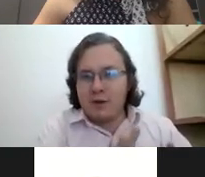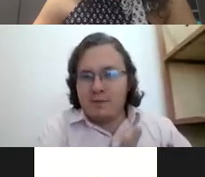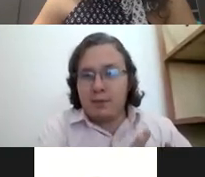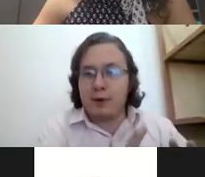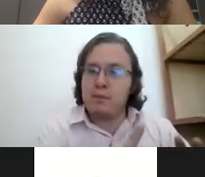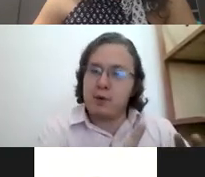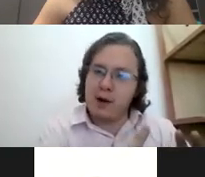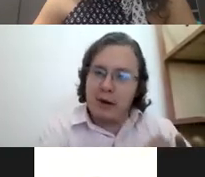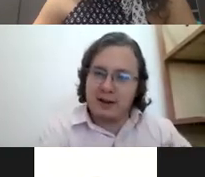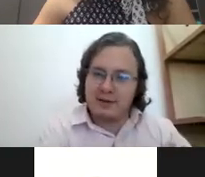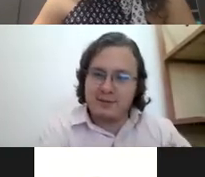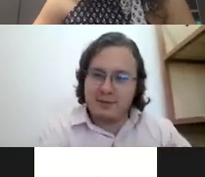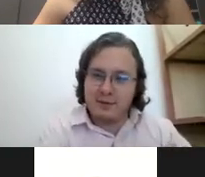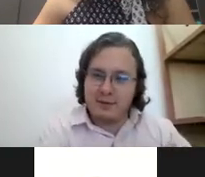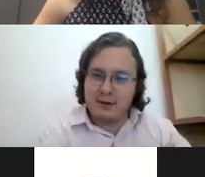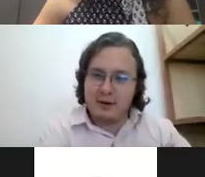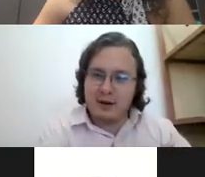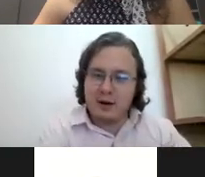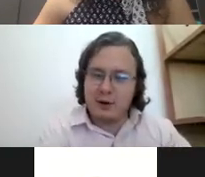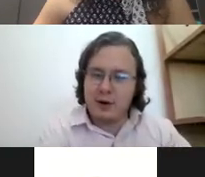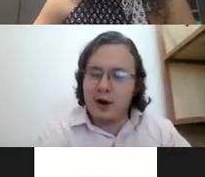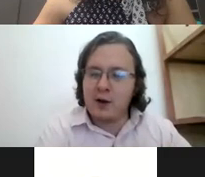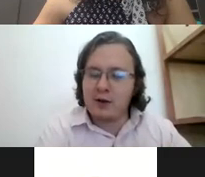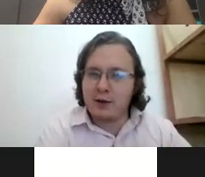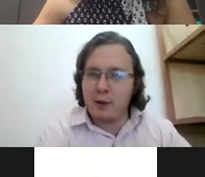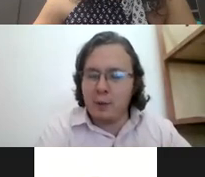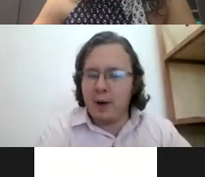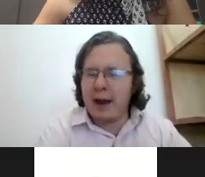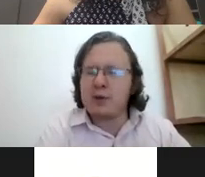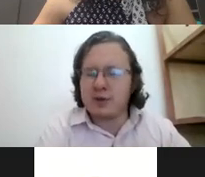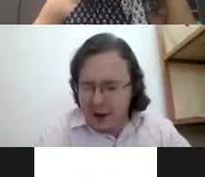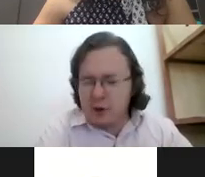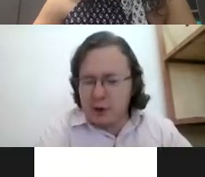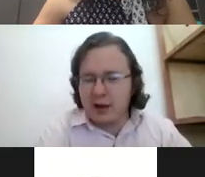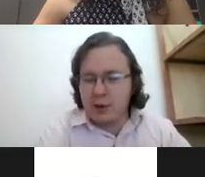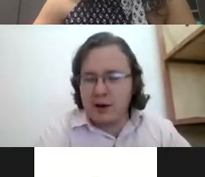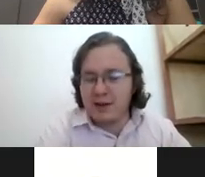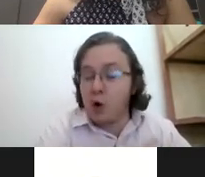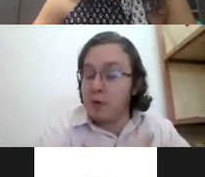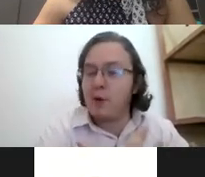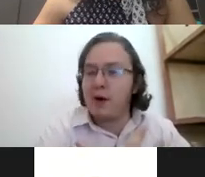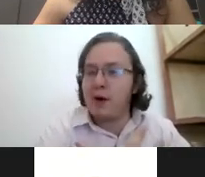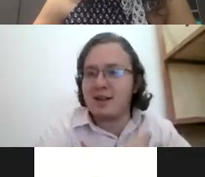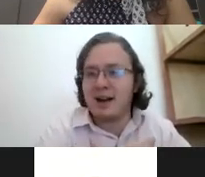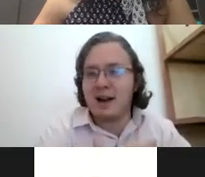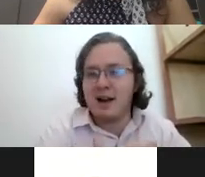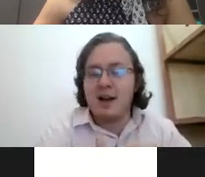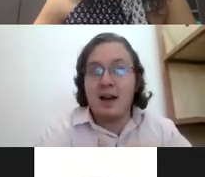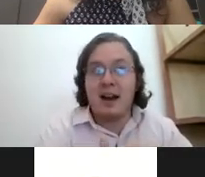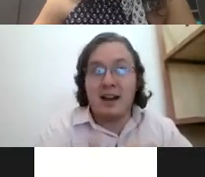por su propia cuenta. Yo quiero que me hubiera gustado que ustedes hubieran estado conmigo en esa escena, en esa